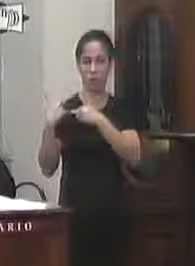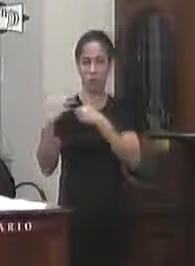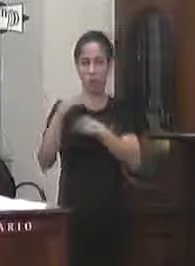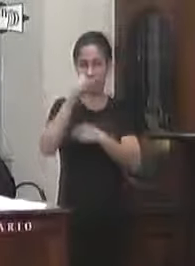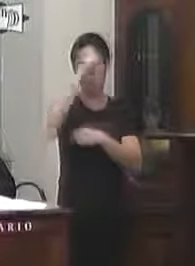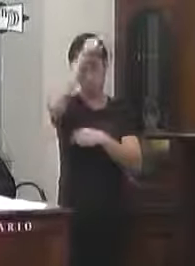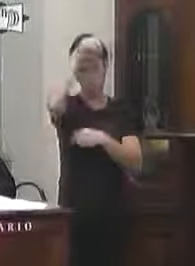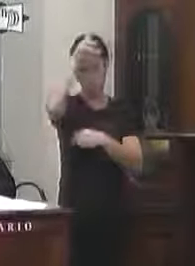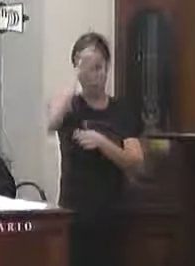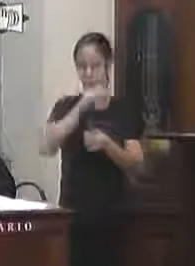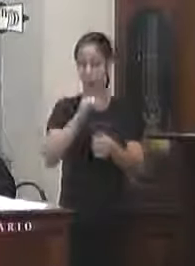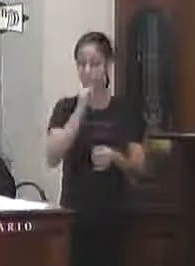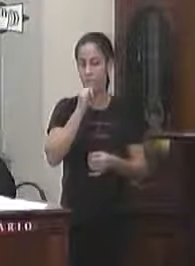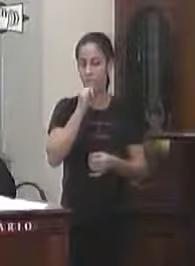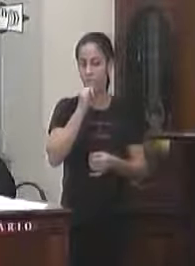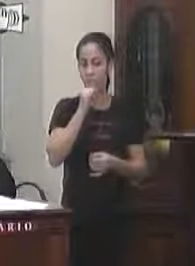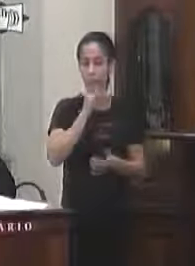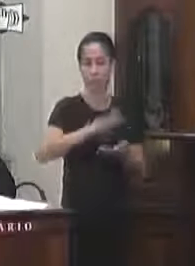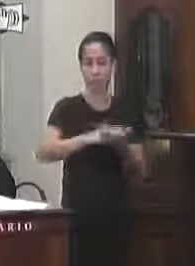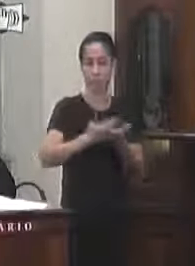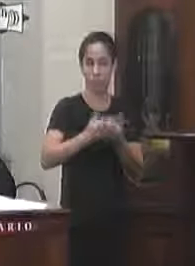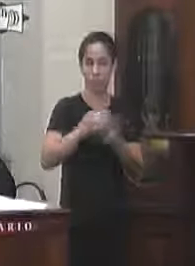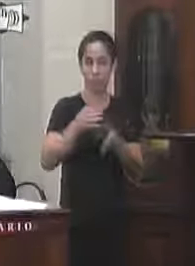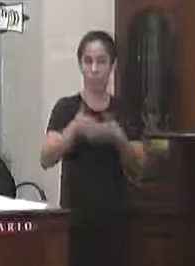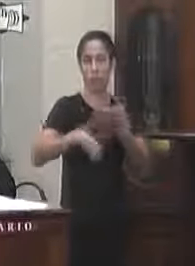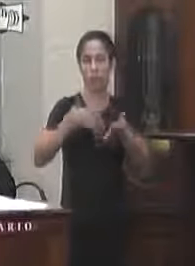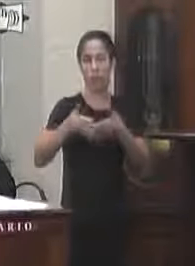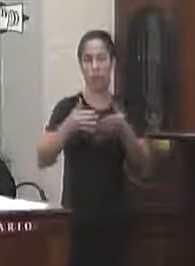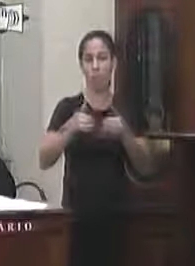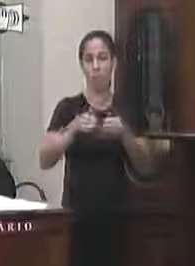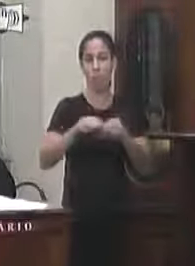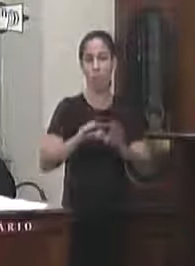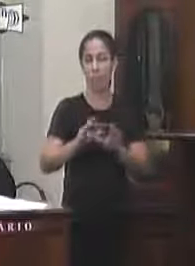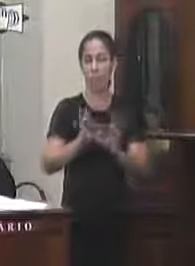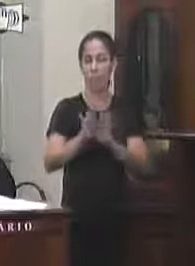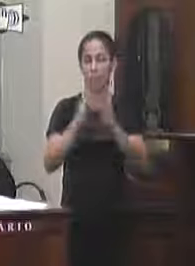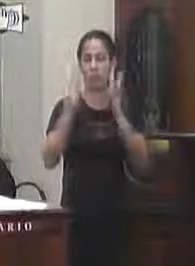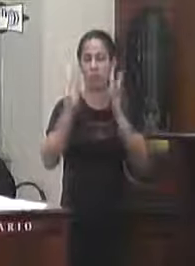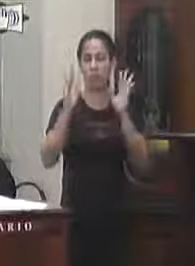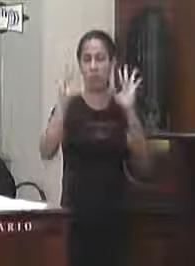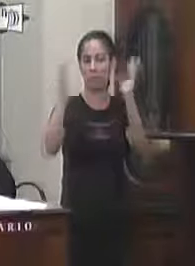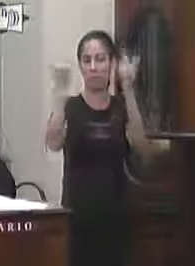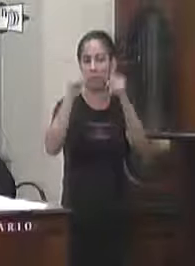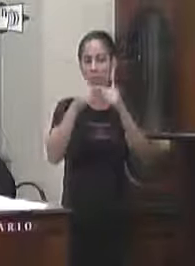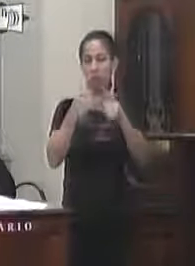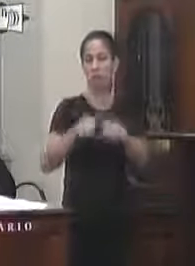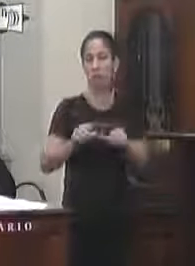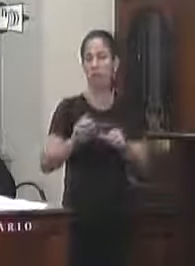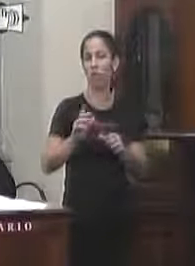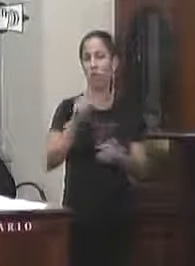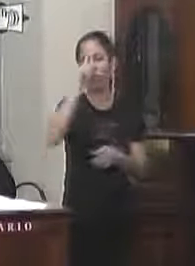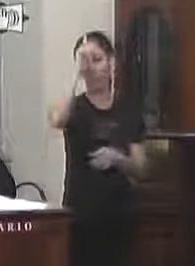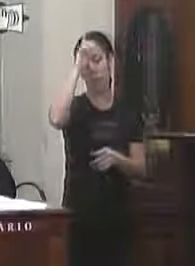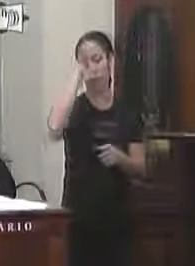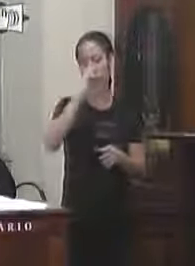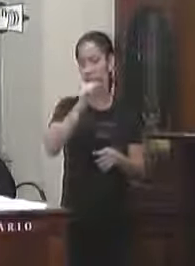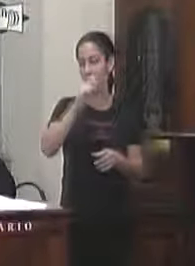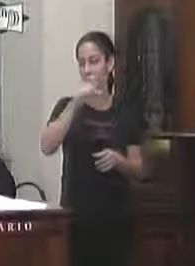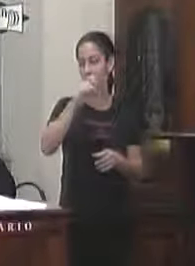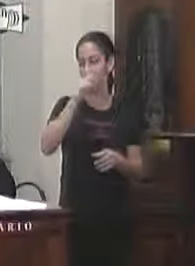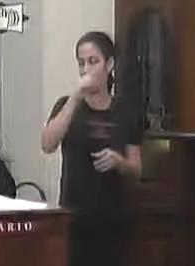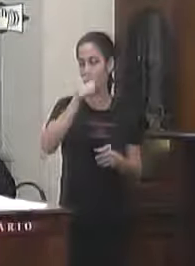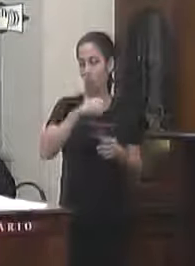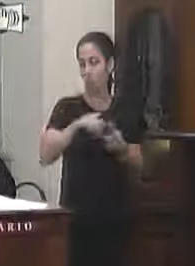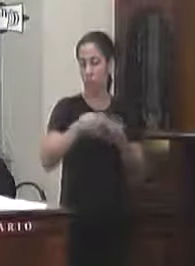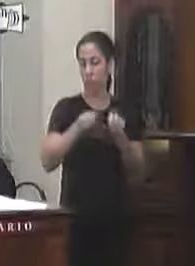a disponibilidade do tradutor de libras nas solenidades públicas não está se criando o cargo de intérprete de libras e se regulamentando